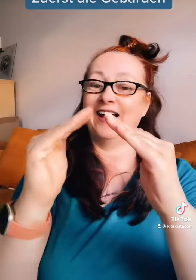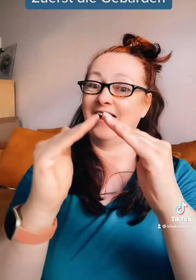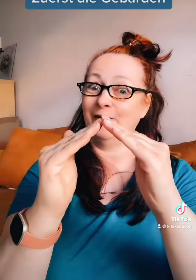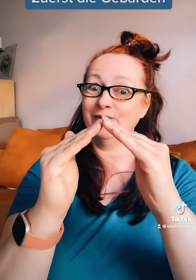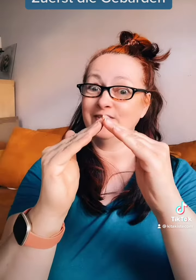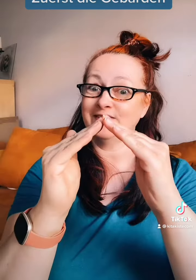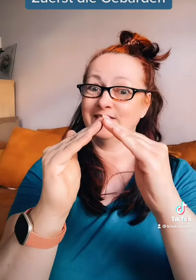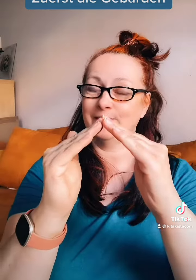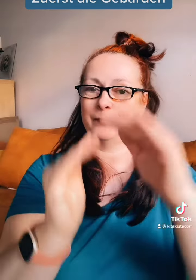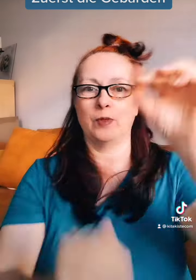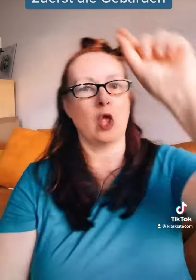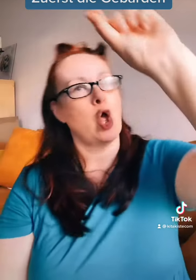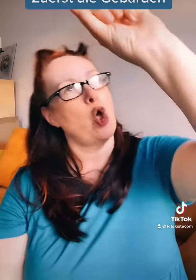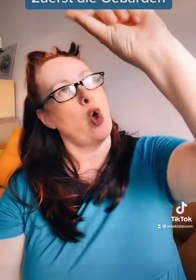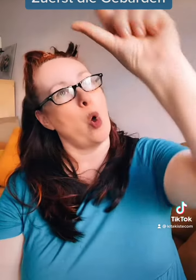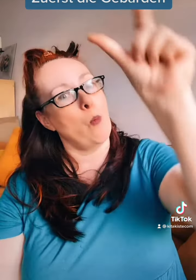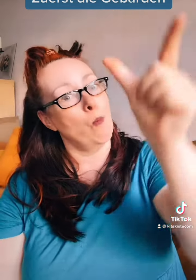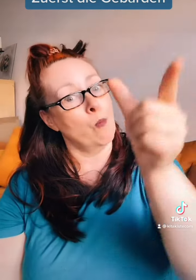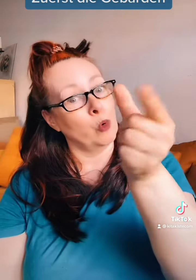Haus, Mond,